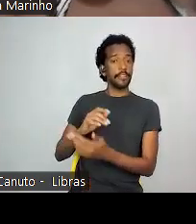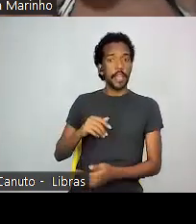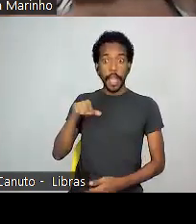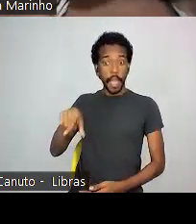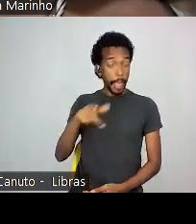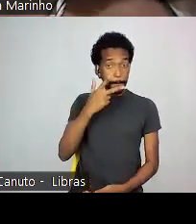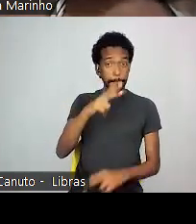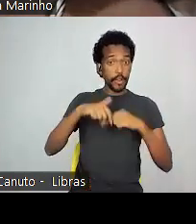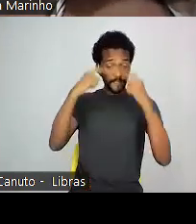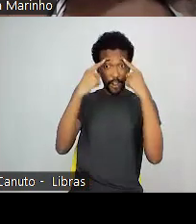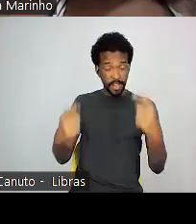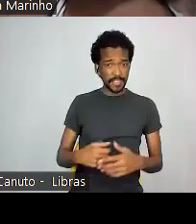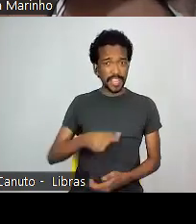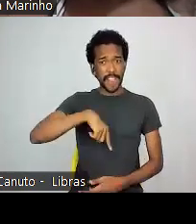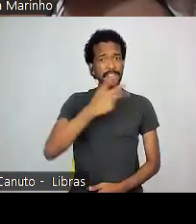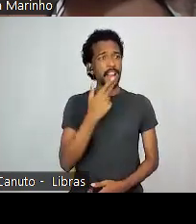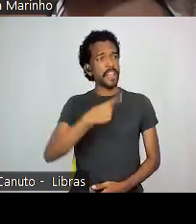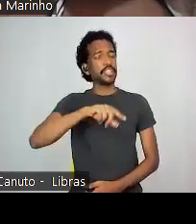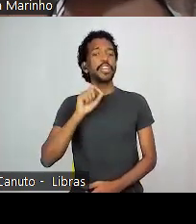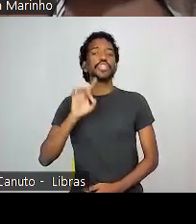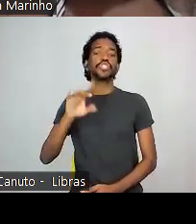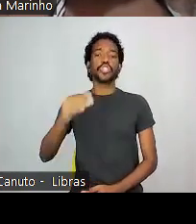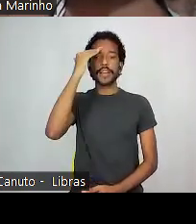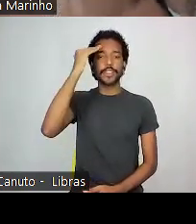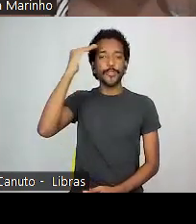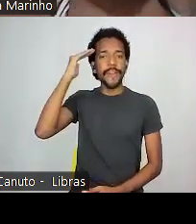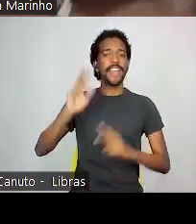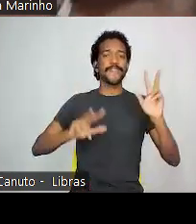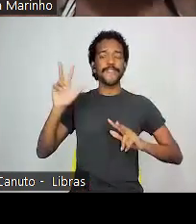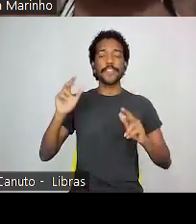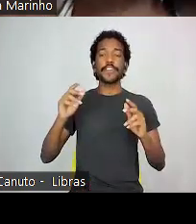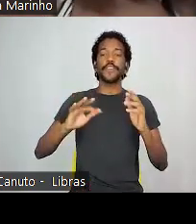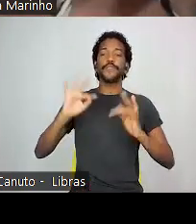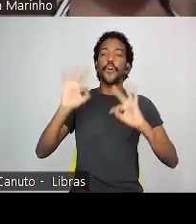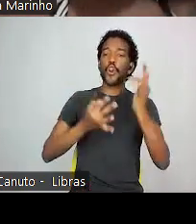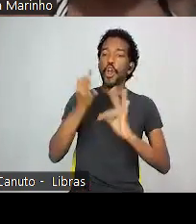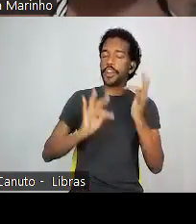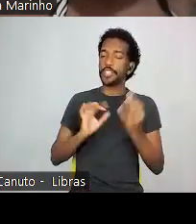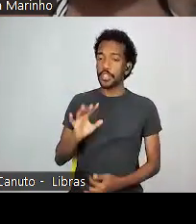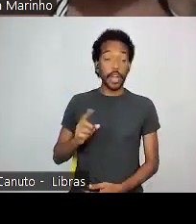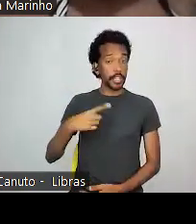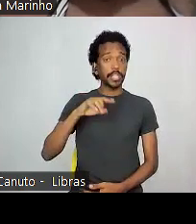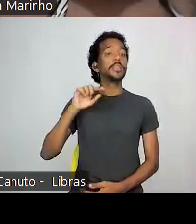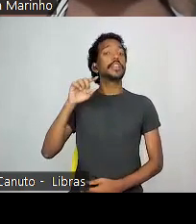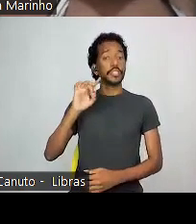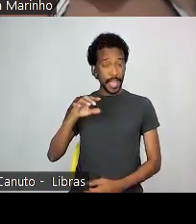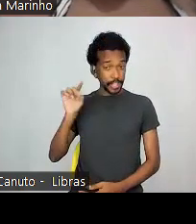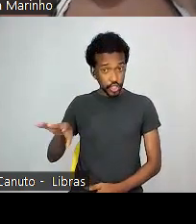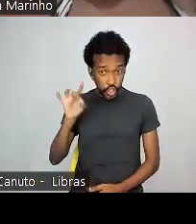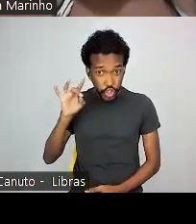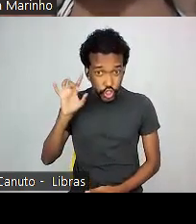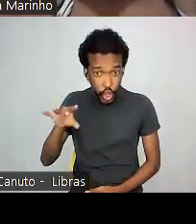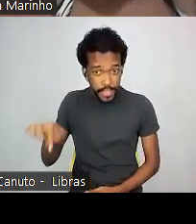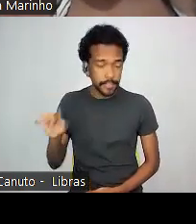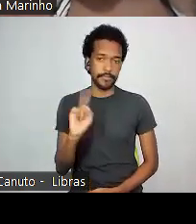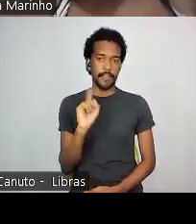E o que é eles dizem sobre a gente? Que a gente é só candomblé e folclore. Não que a gente não seja isso, mas a gente não é só isso. E